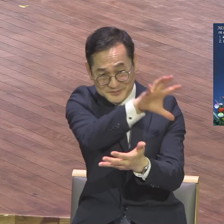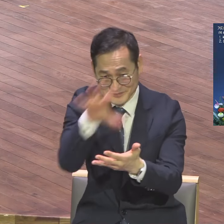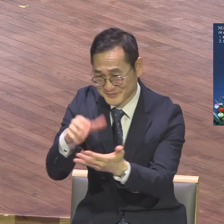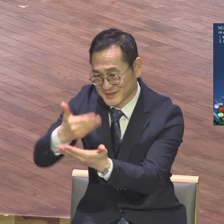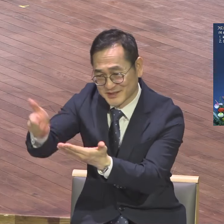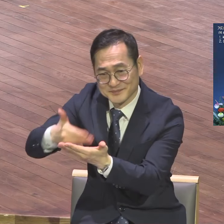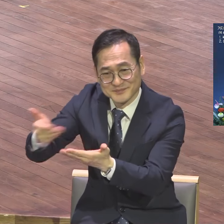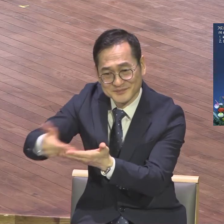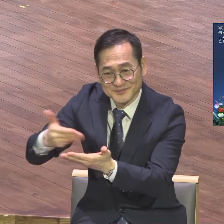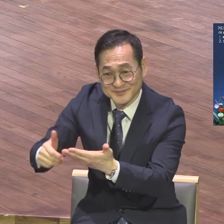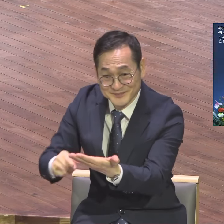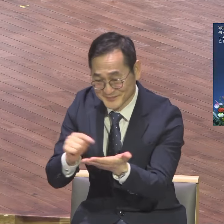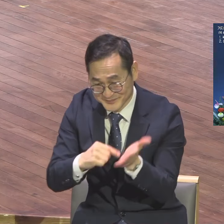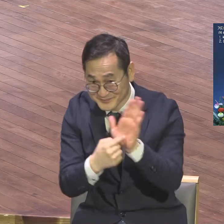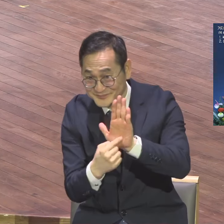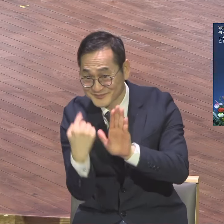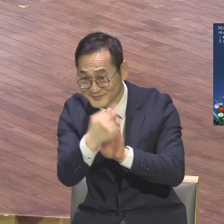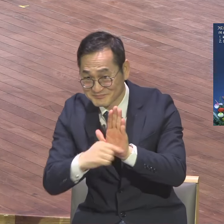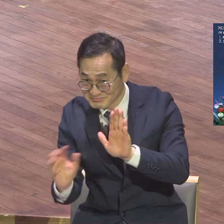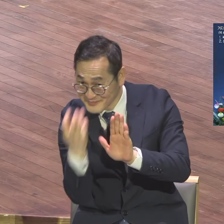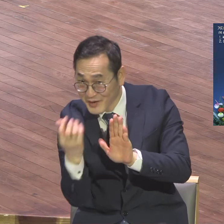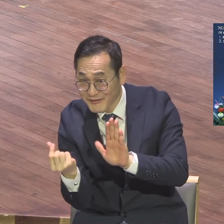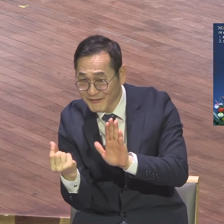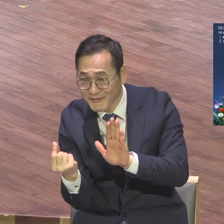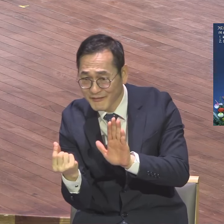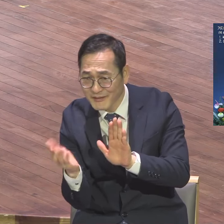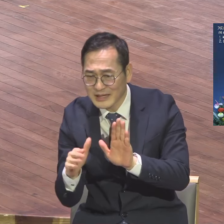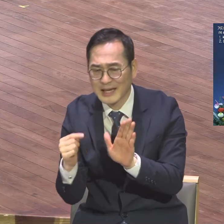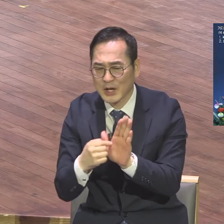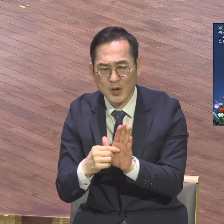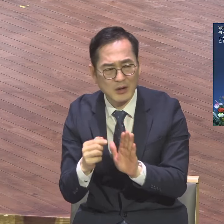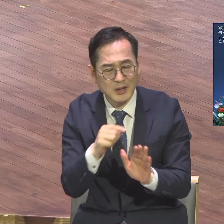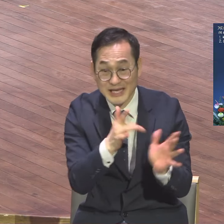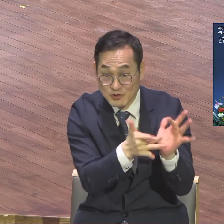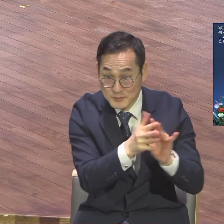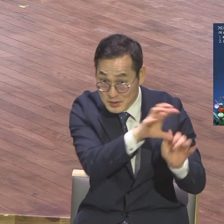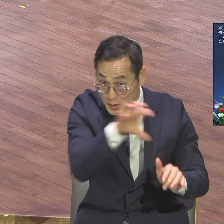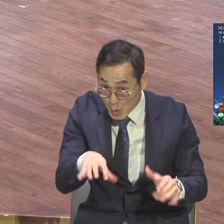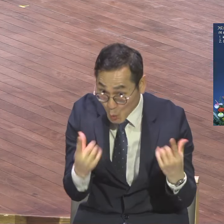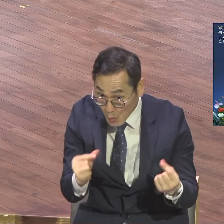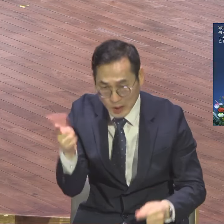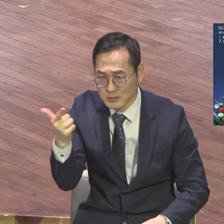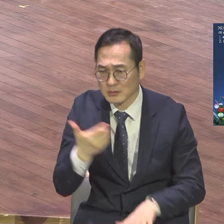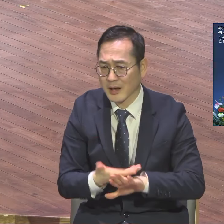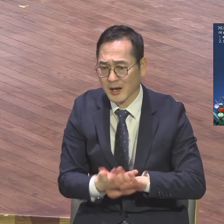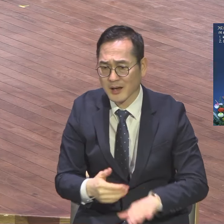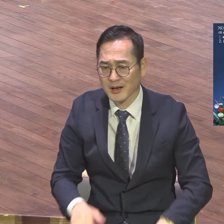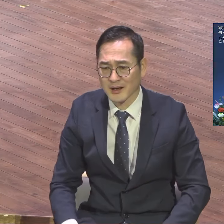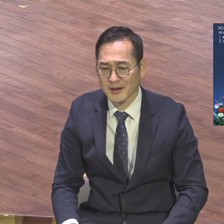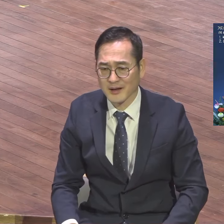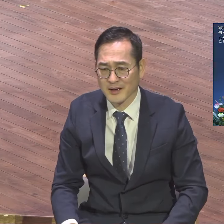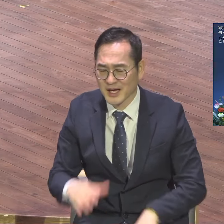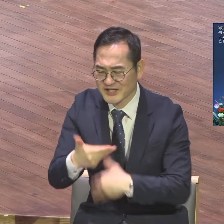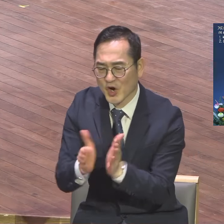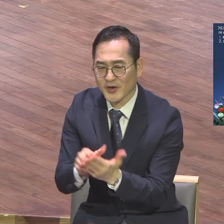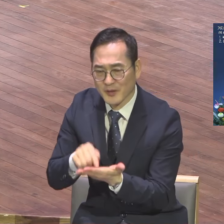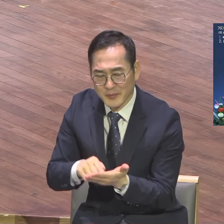화가가 그냥 상상하고 그린 거지 성경 2사에서 보면 허무할 만한 아무 아름다운 모양